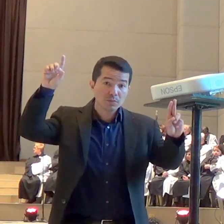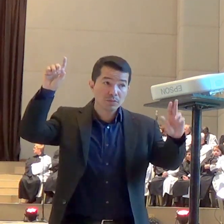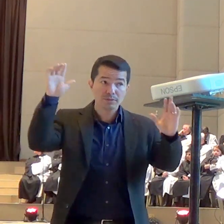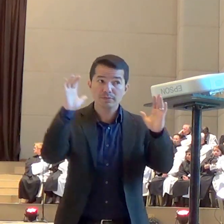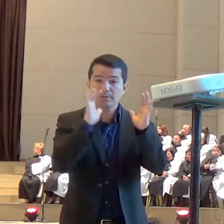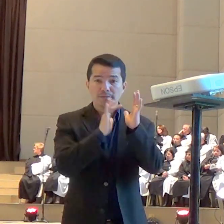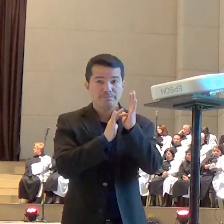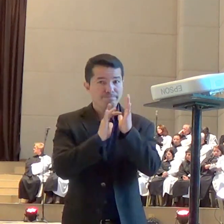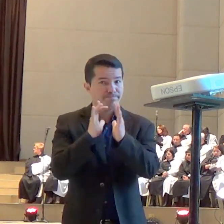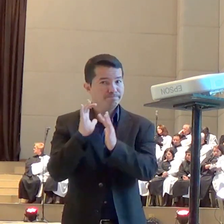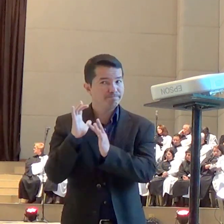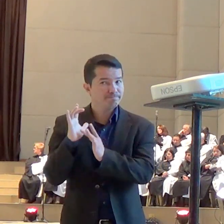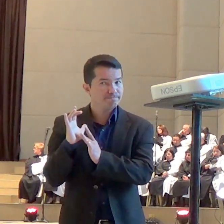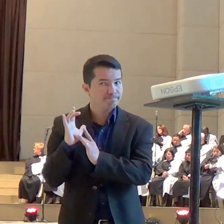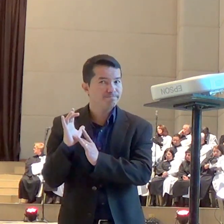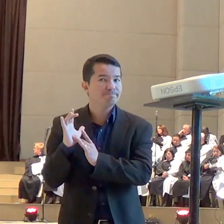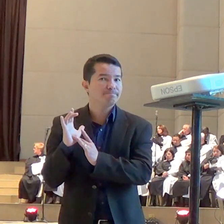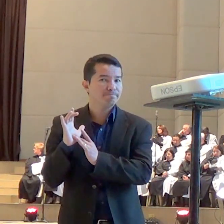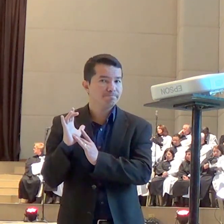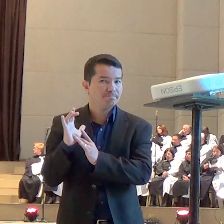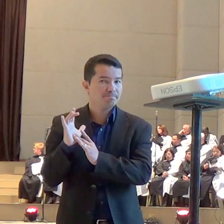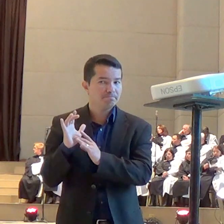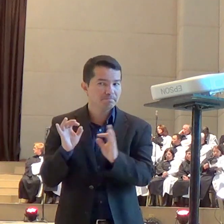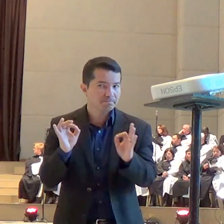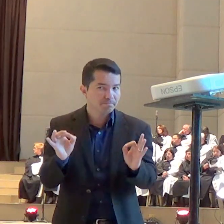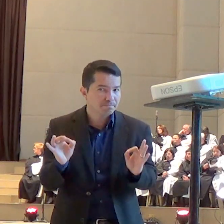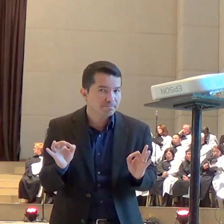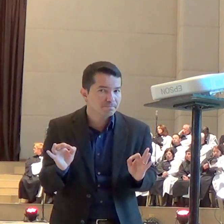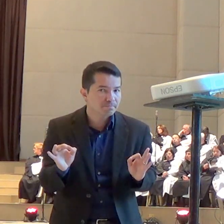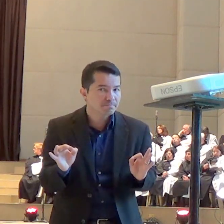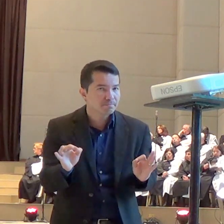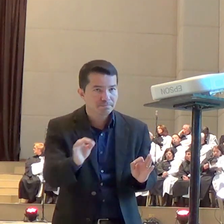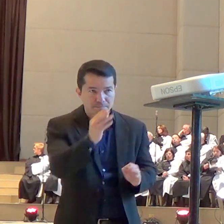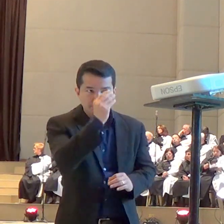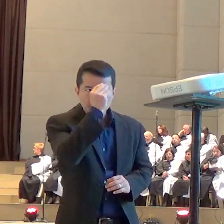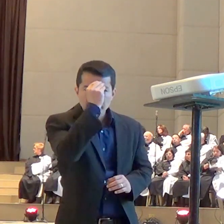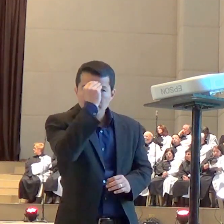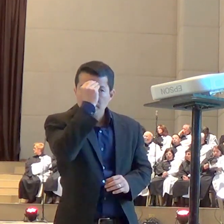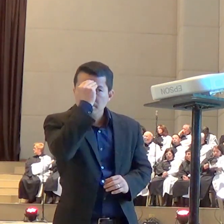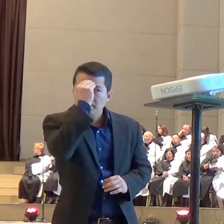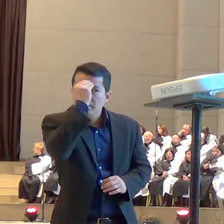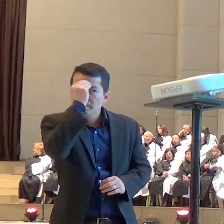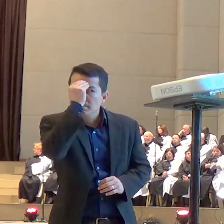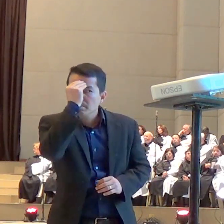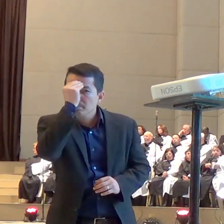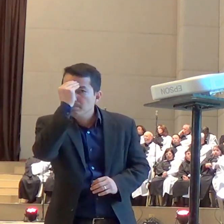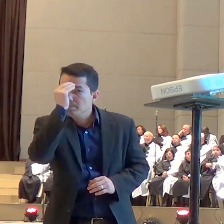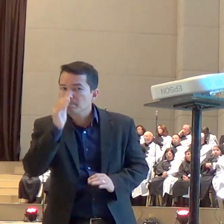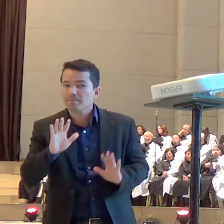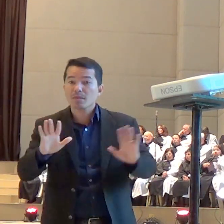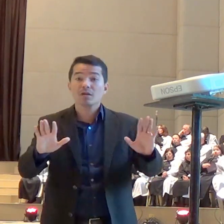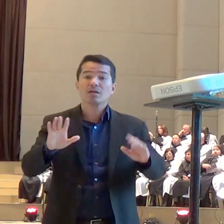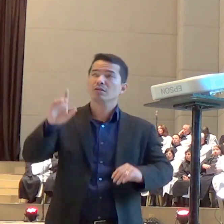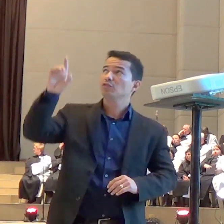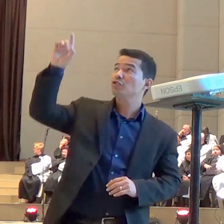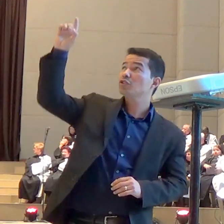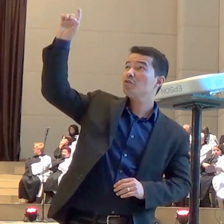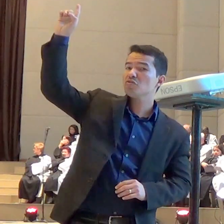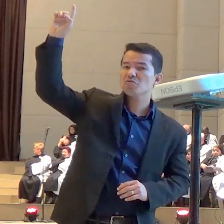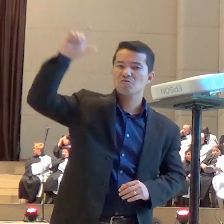sentado no seu trono o Deus que é todo poderoso o Deus que tem nas suas